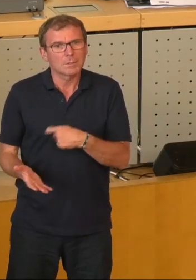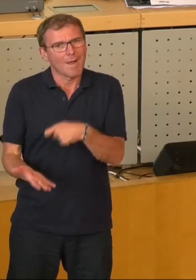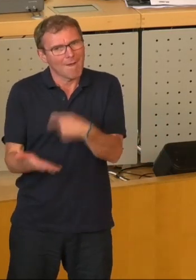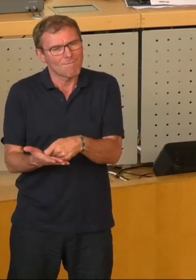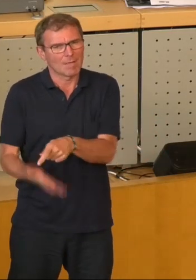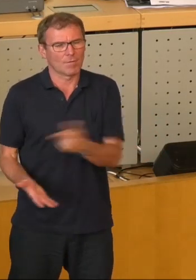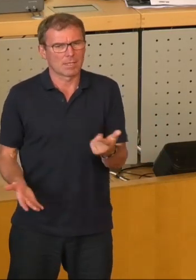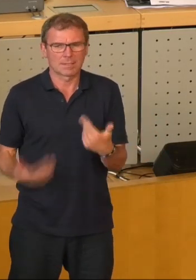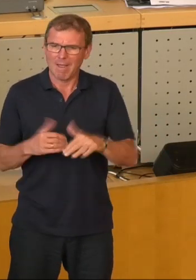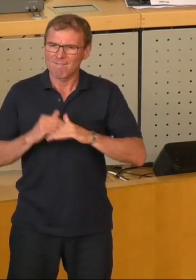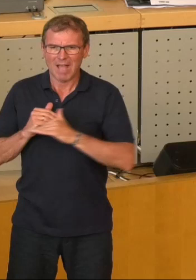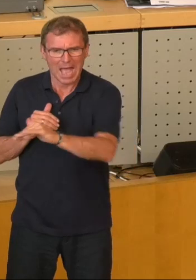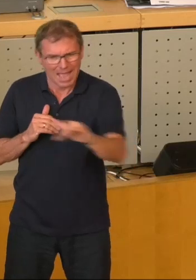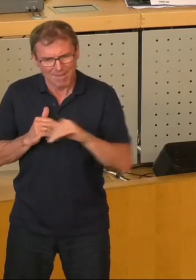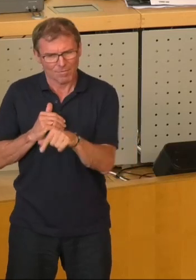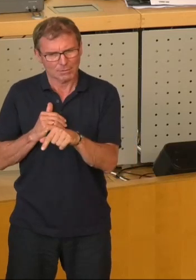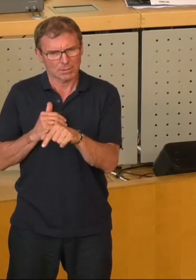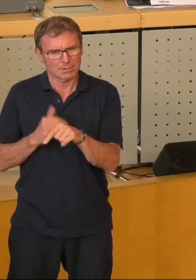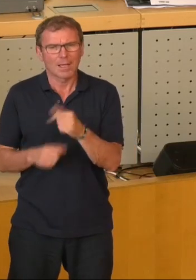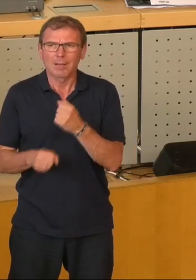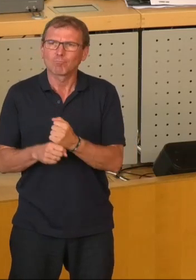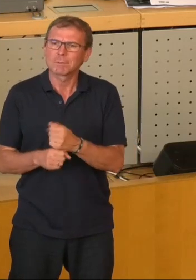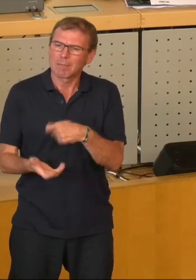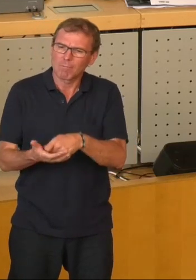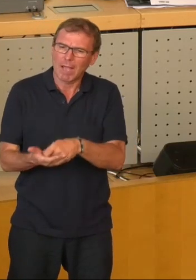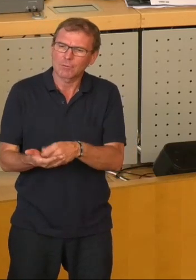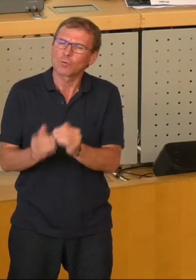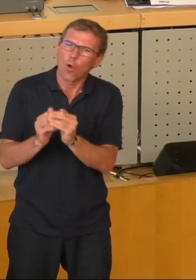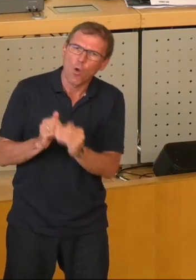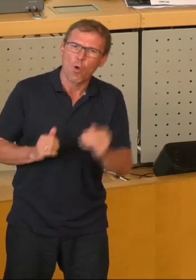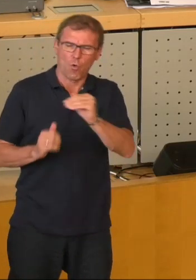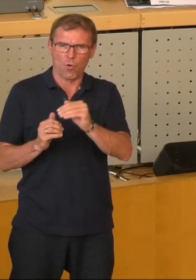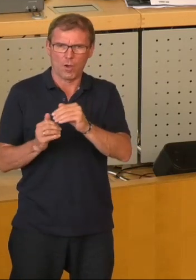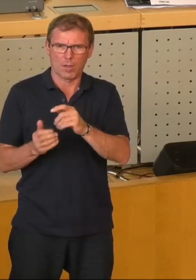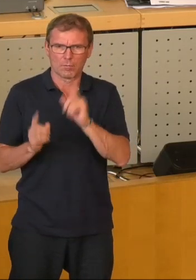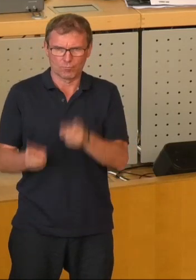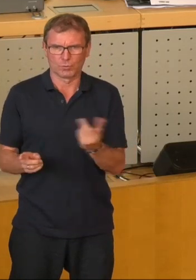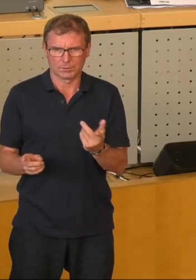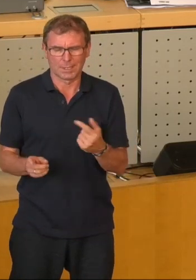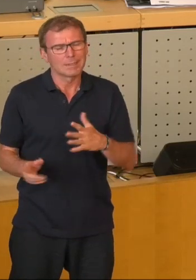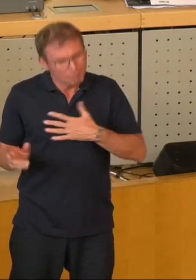wegfallender Freiflächen eigentlich auch höher eingeschätzt werden müsste. Und jetzt die eigentliche Frage,